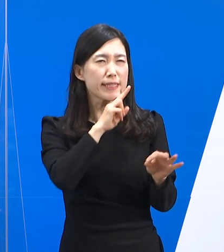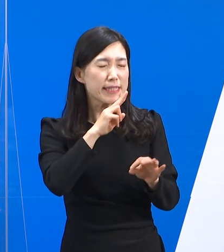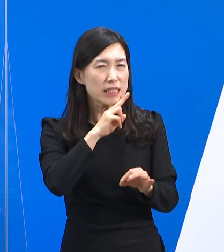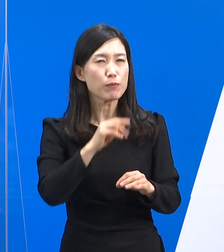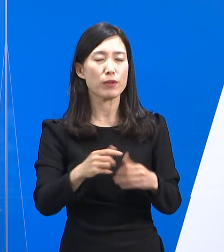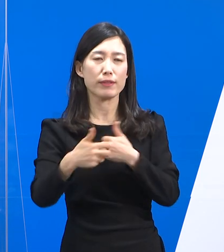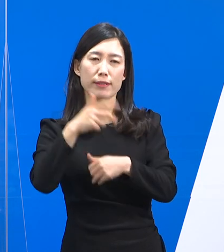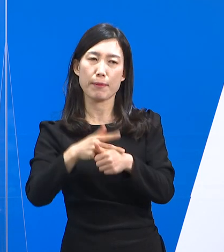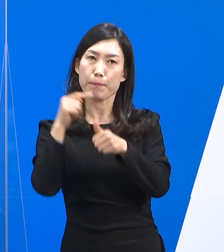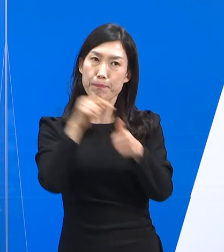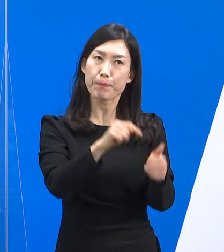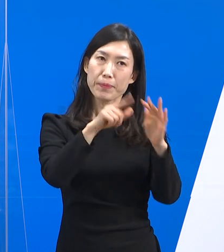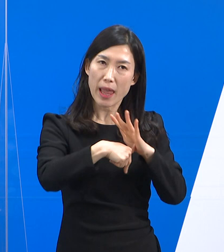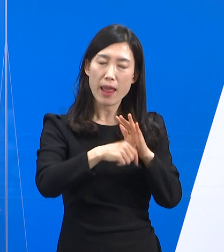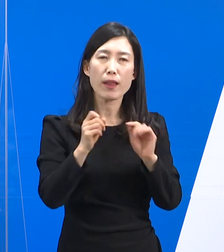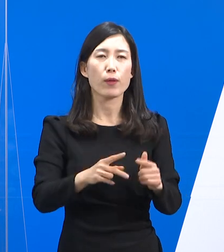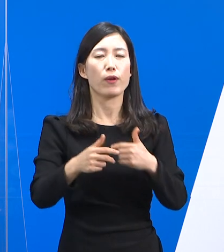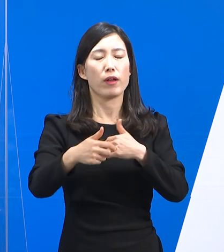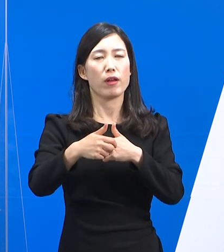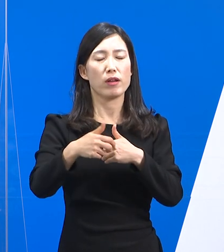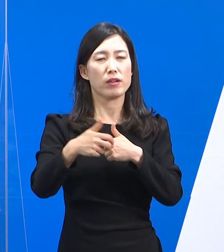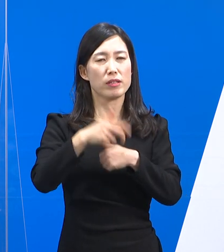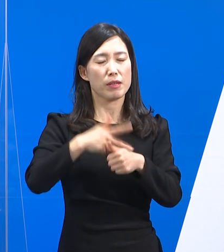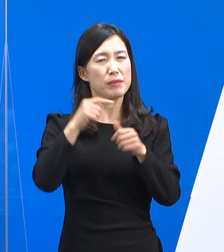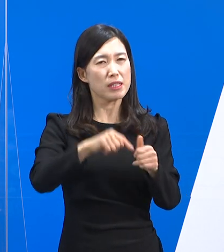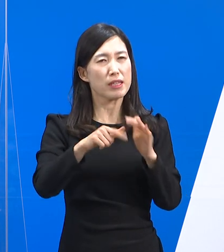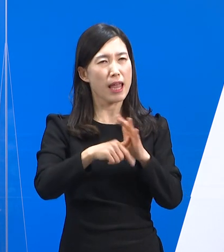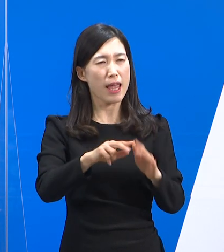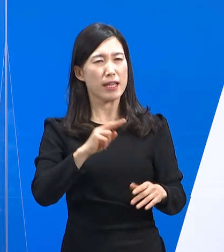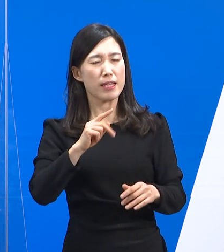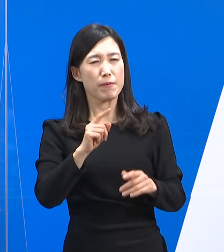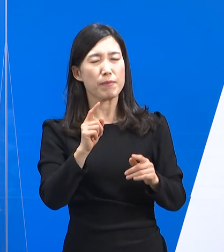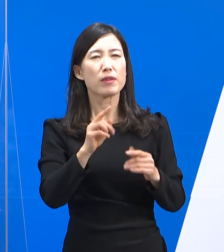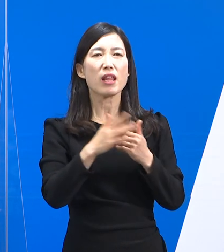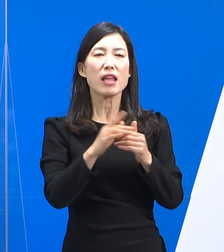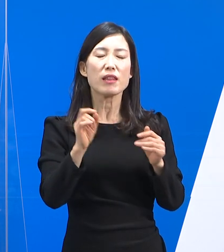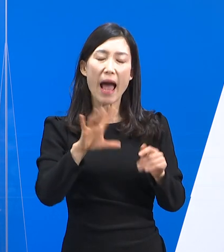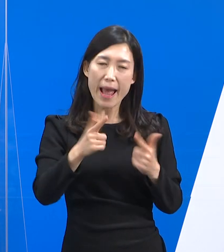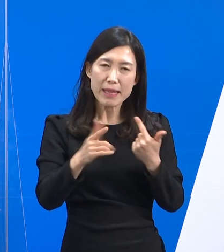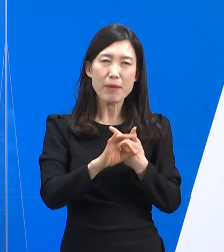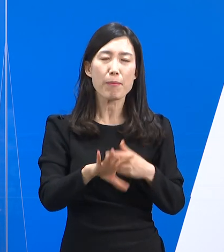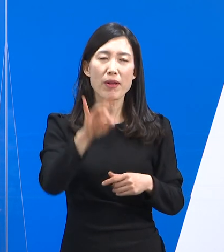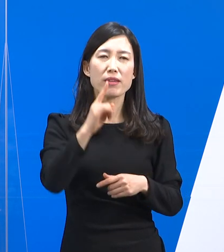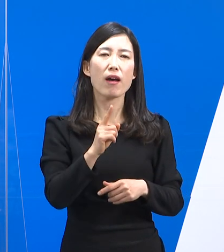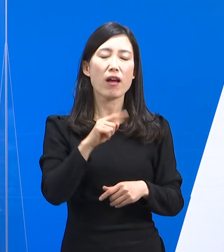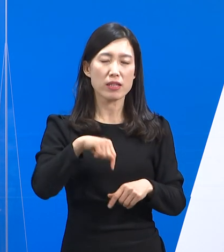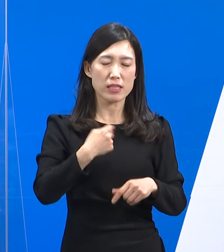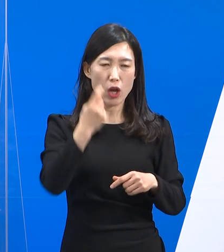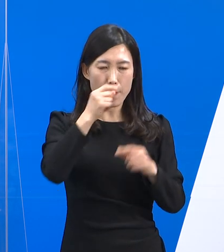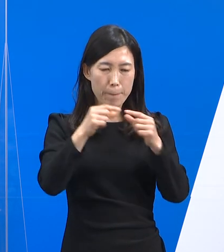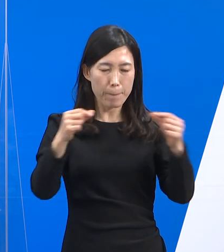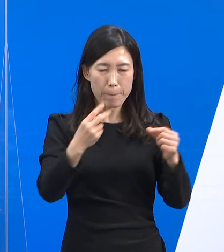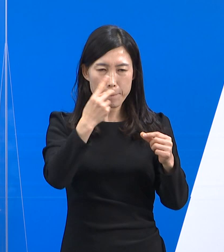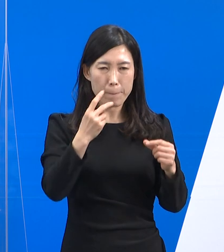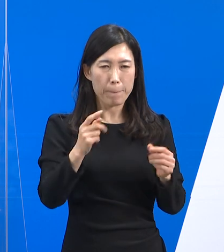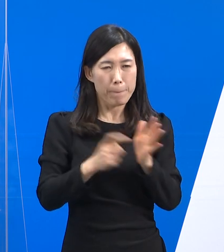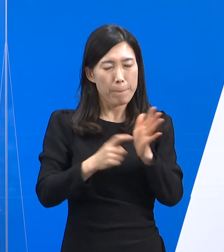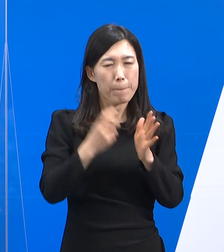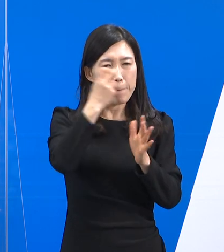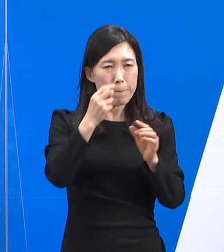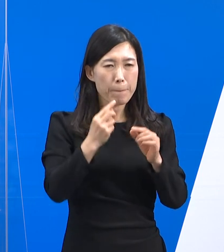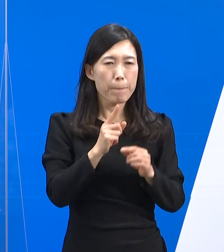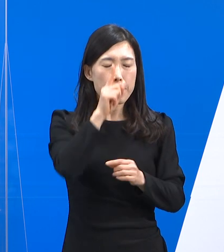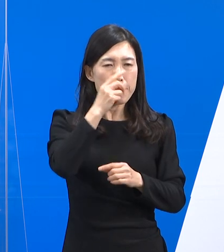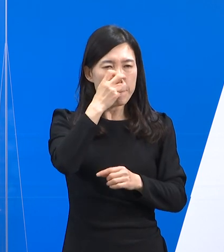60세 이상 또는 자가검사 키트나 전문가용 신속 항원검사 결과 양성인 경우 요양병원 등 치약시설